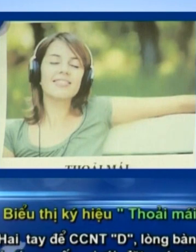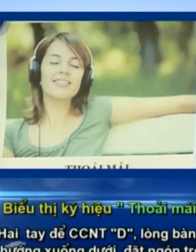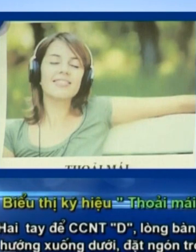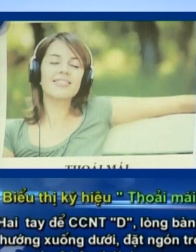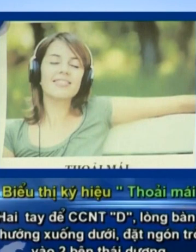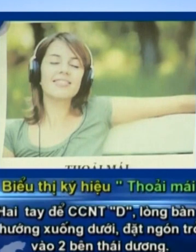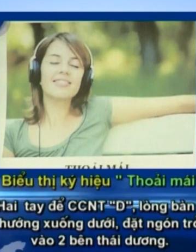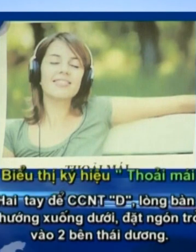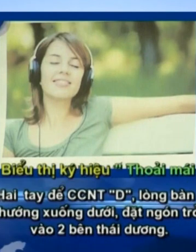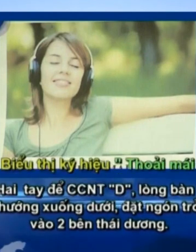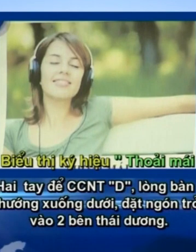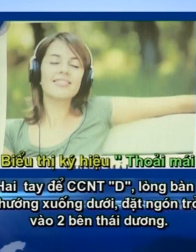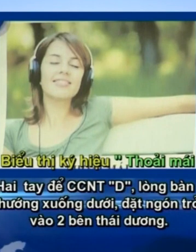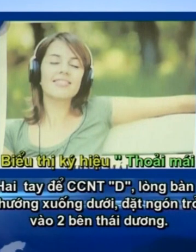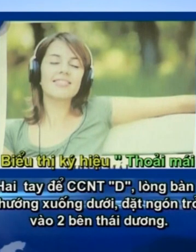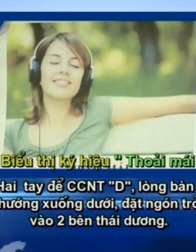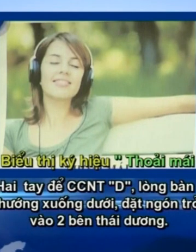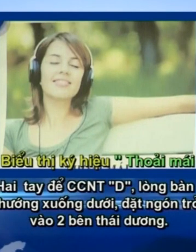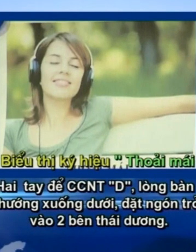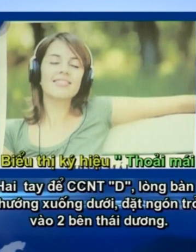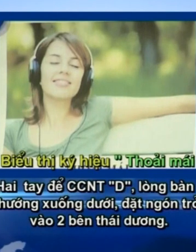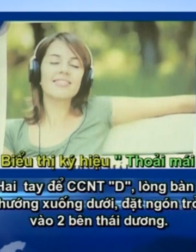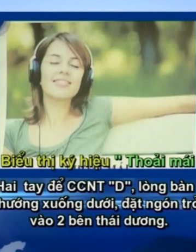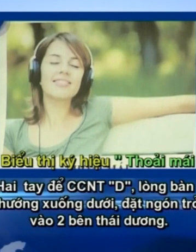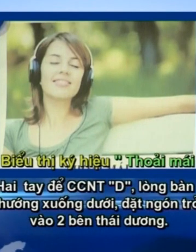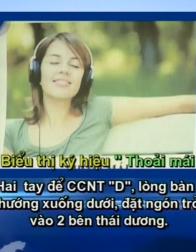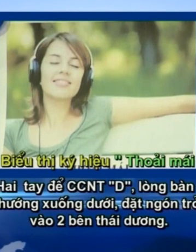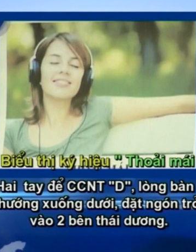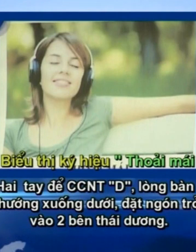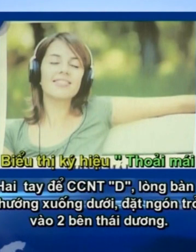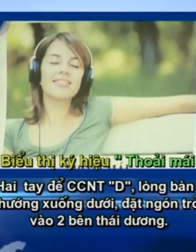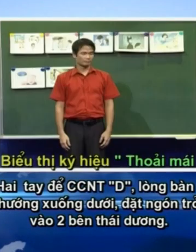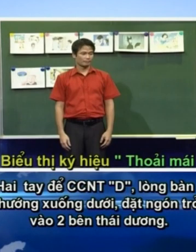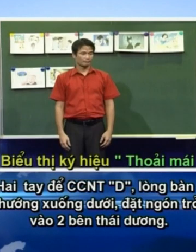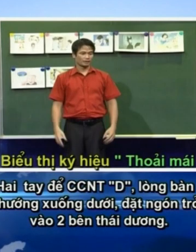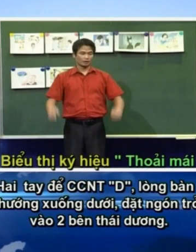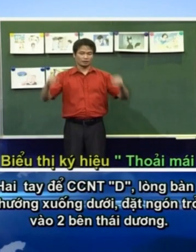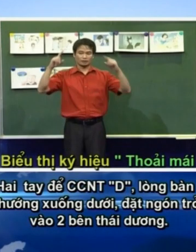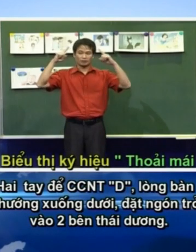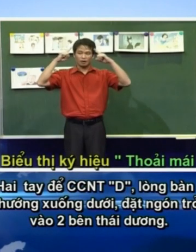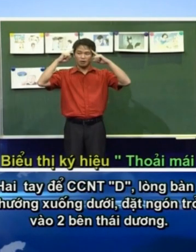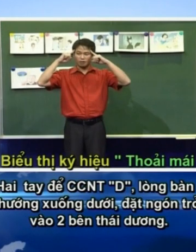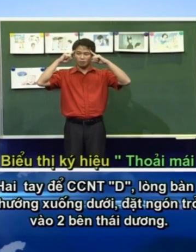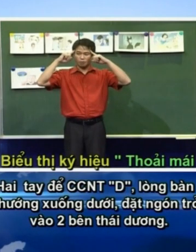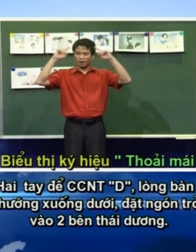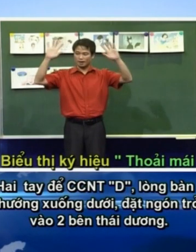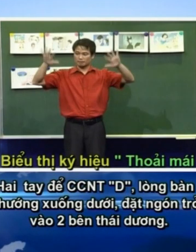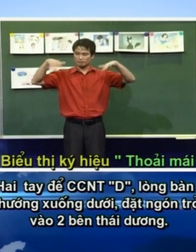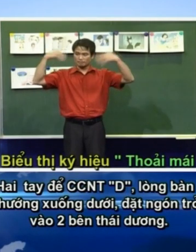Cách biểu thị ký hiệu thoải mái như sau Động tác một Hai tay để trực cái ngón tay theo hình chữ Giờ Lòng bàn tay hướng